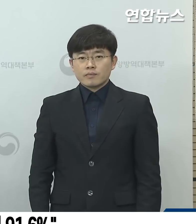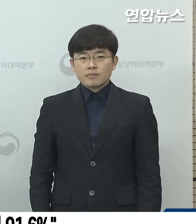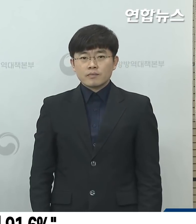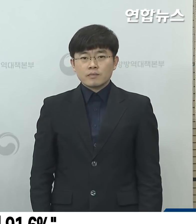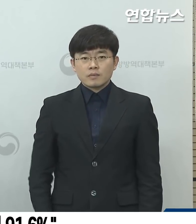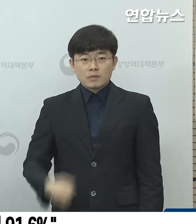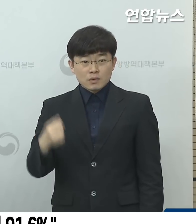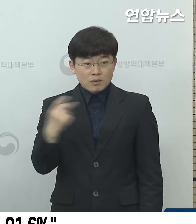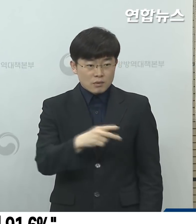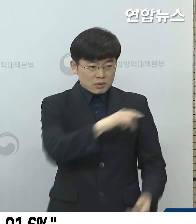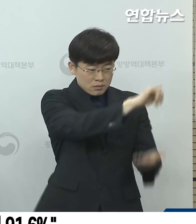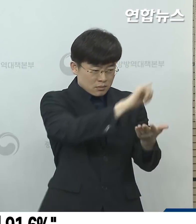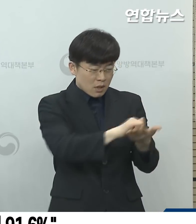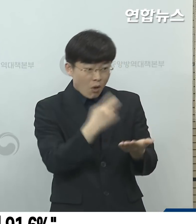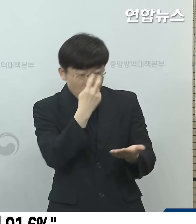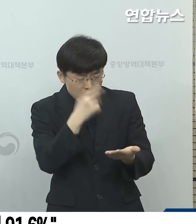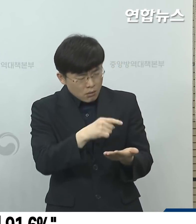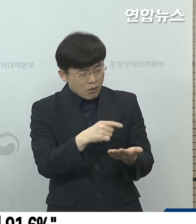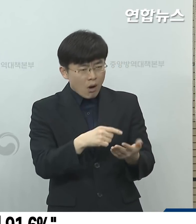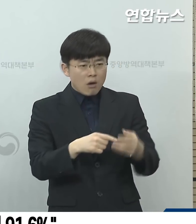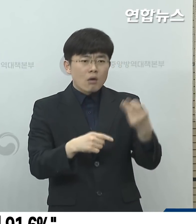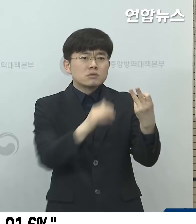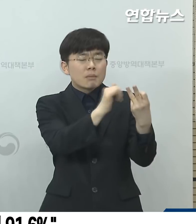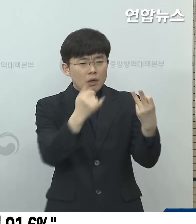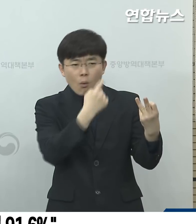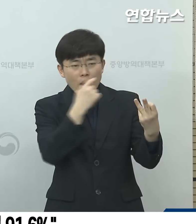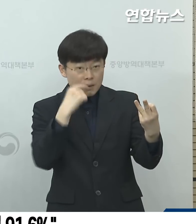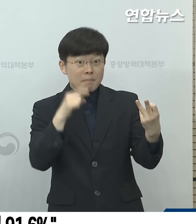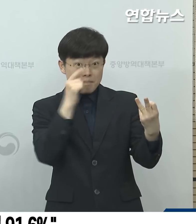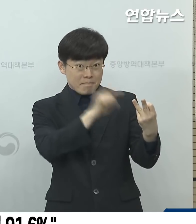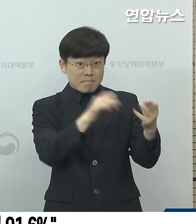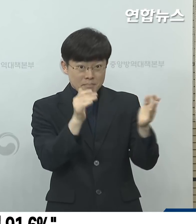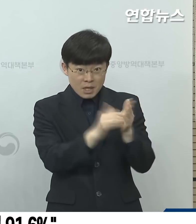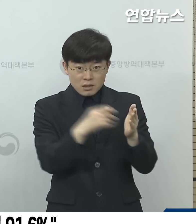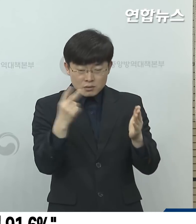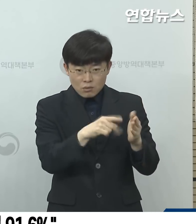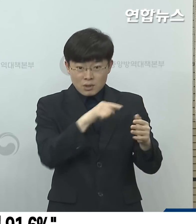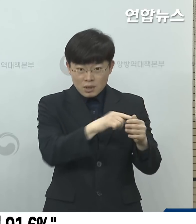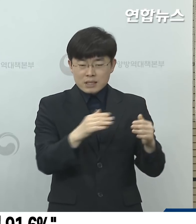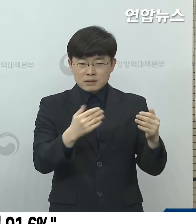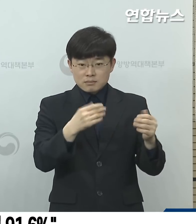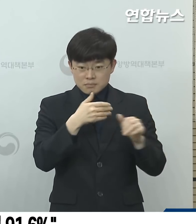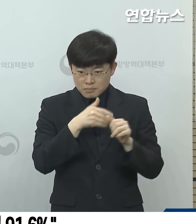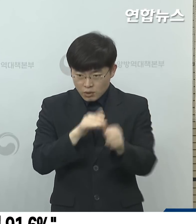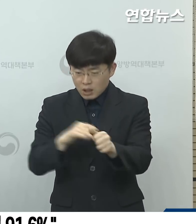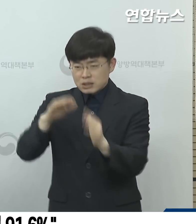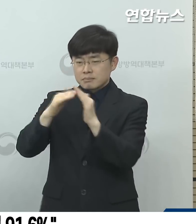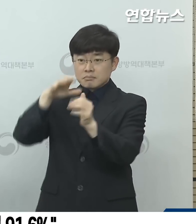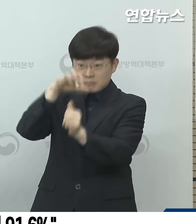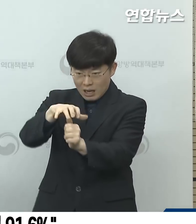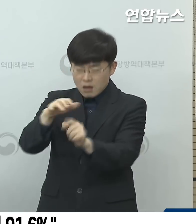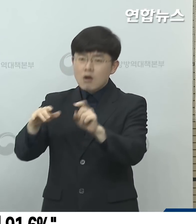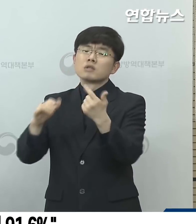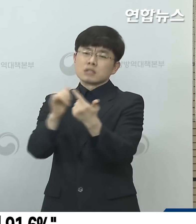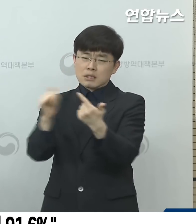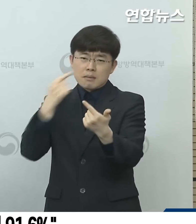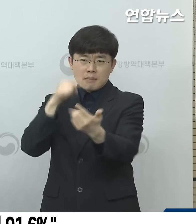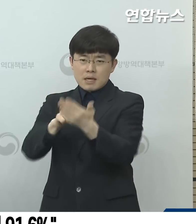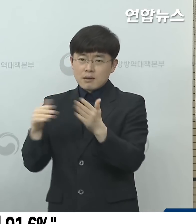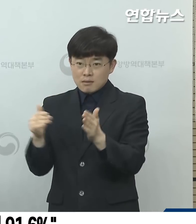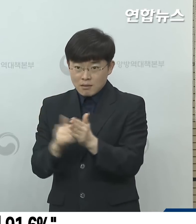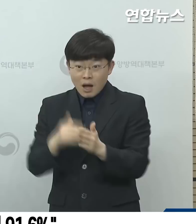단계는 검역 단계에서 13명, 지역사회에서 확인된 경우가 16명이었습니다. 국적은